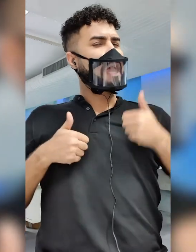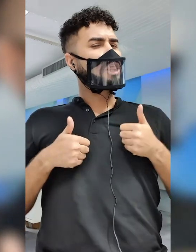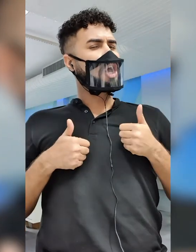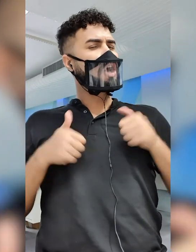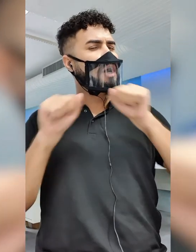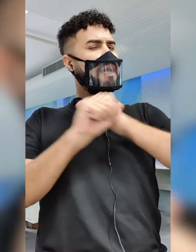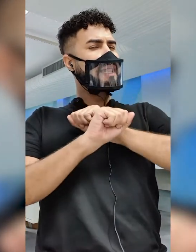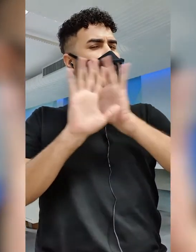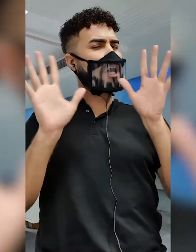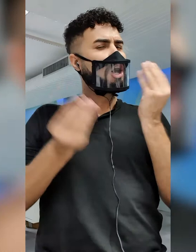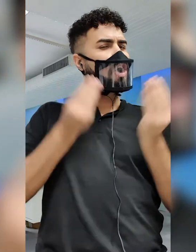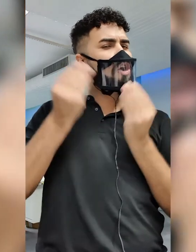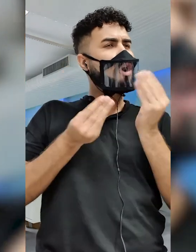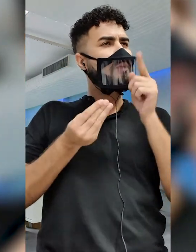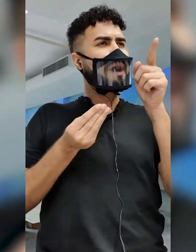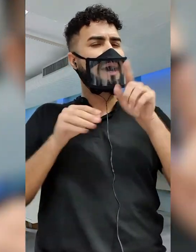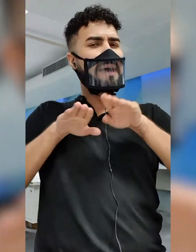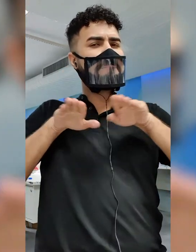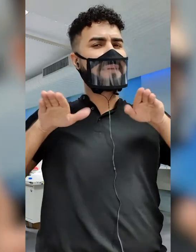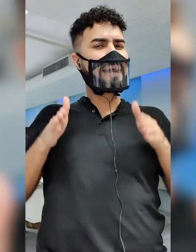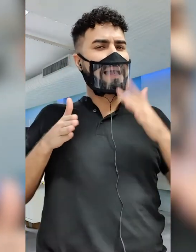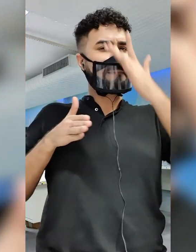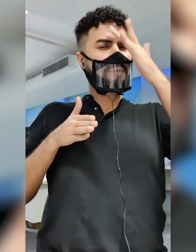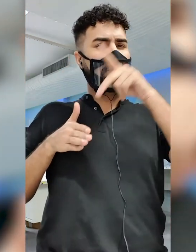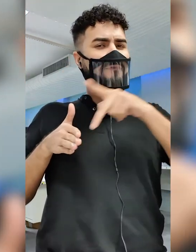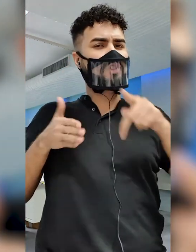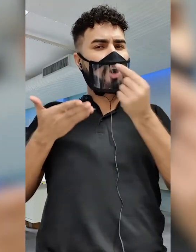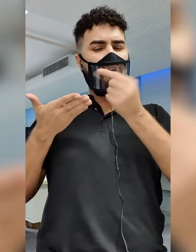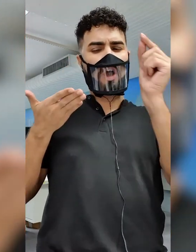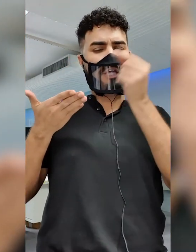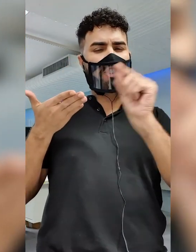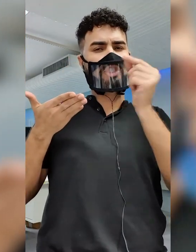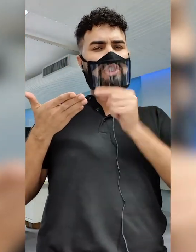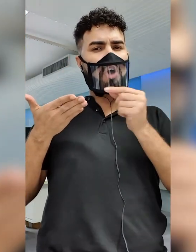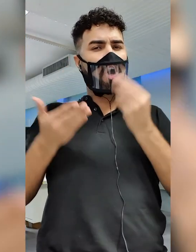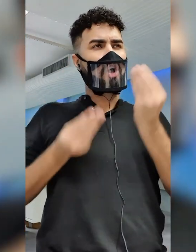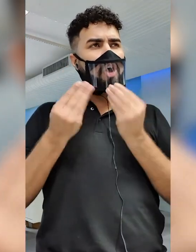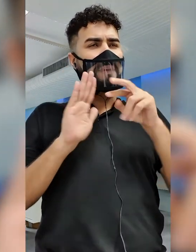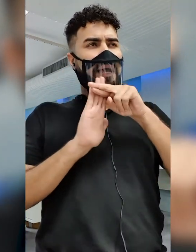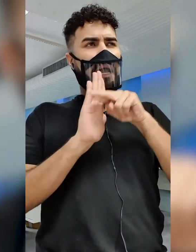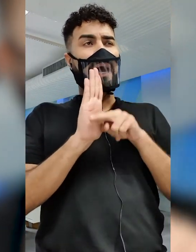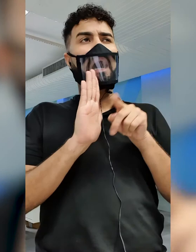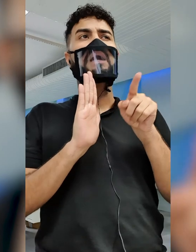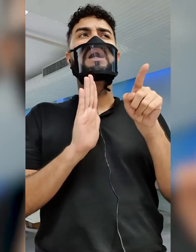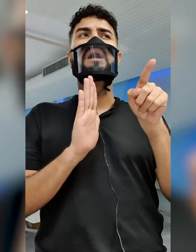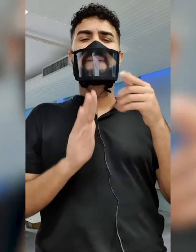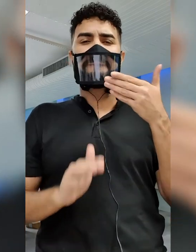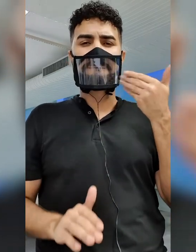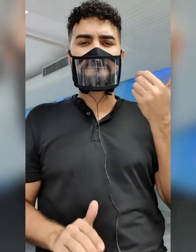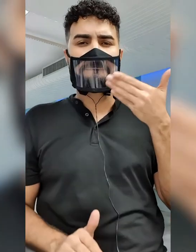como que funciona, como que o corretor se comporta diante de uma redação, né? E também para pegar as dicas que eu